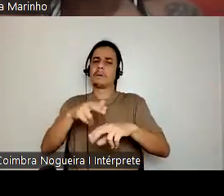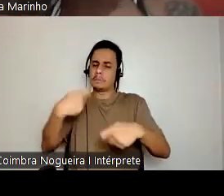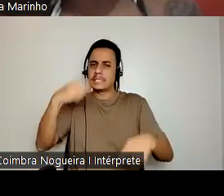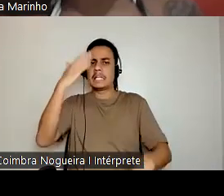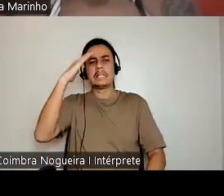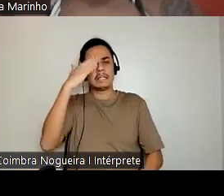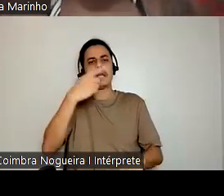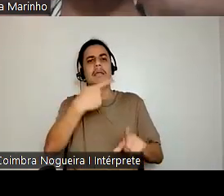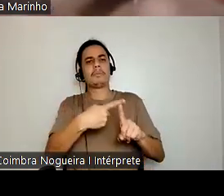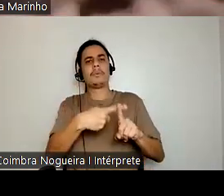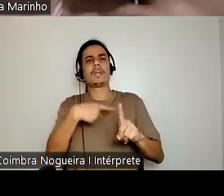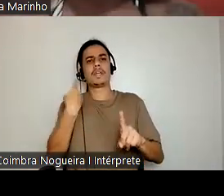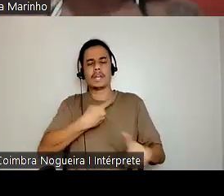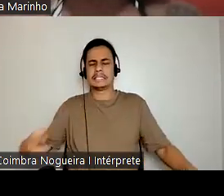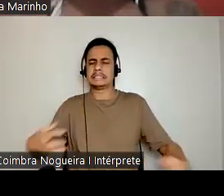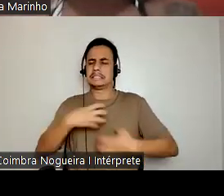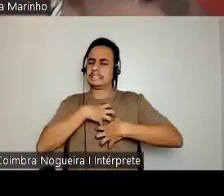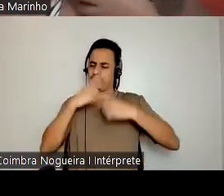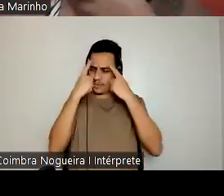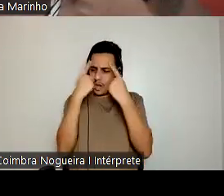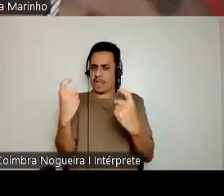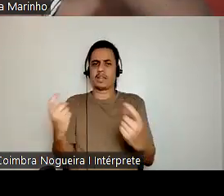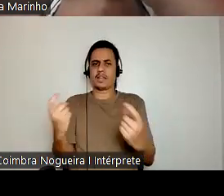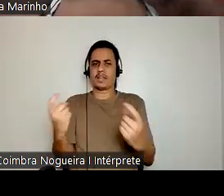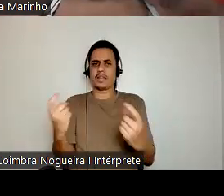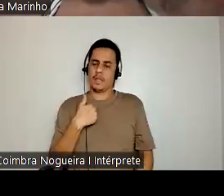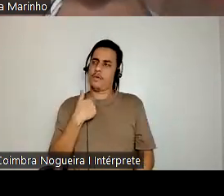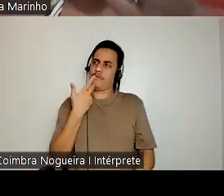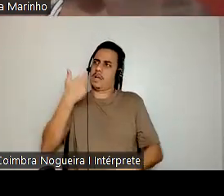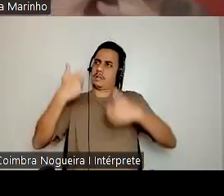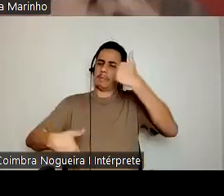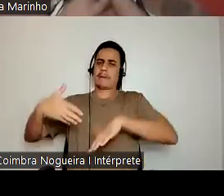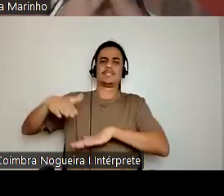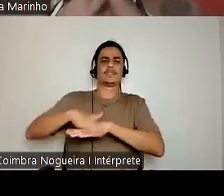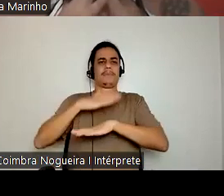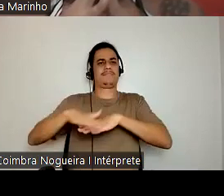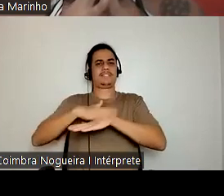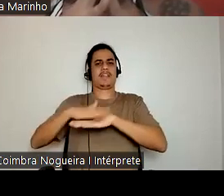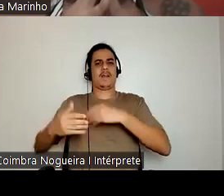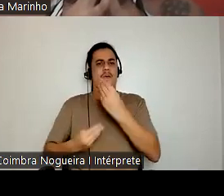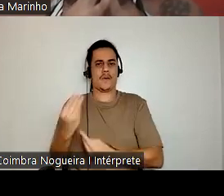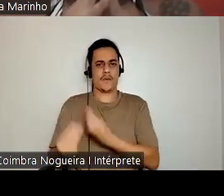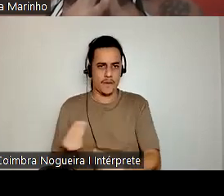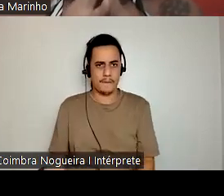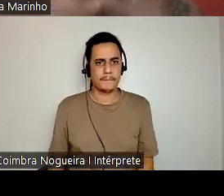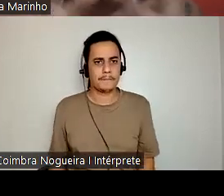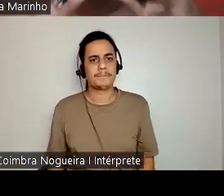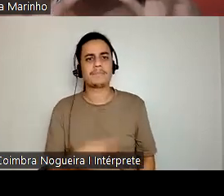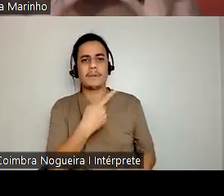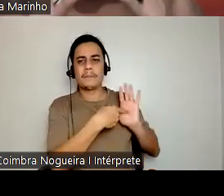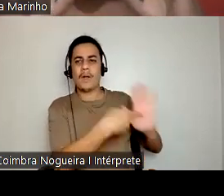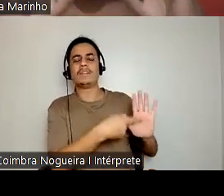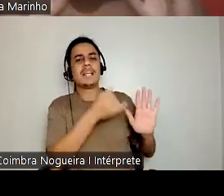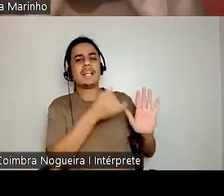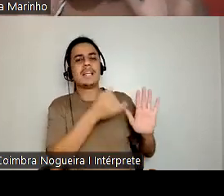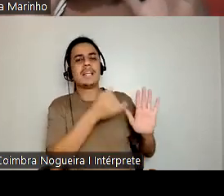violências. E olha que eu estou aqui falando de uma forma bem superficial. dou-se para vocês aqui esses exemplos de